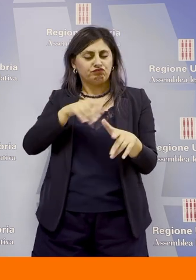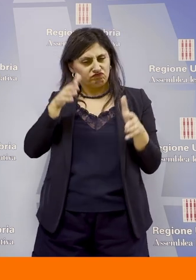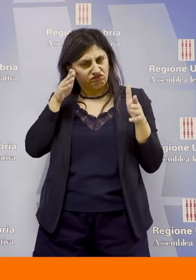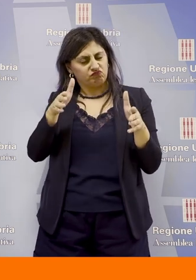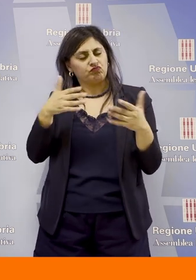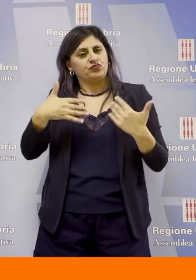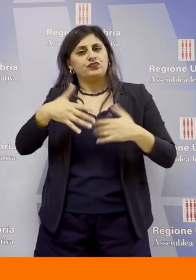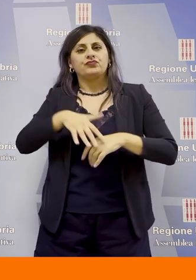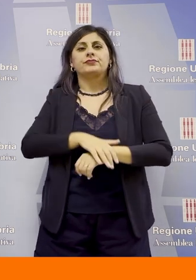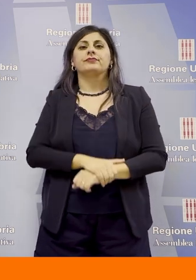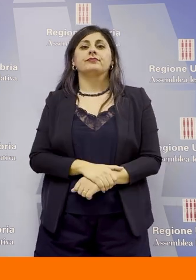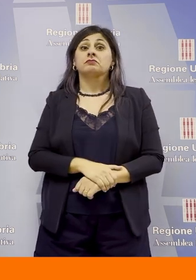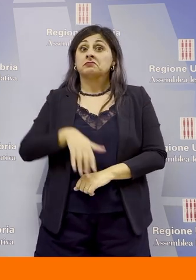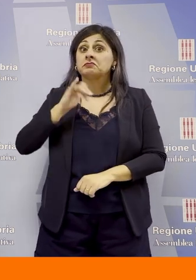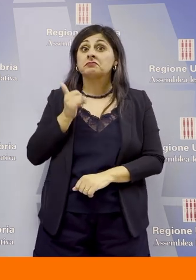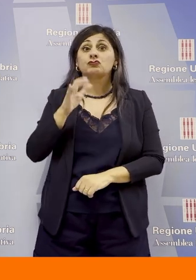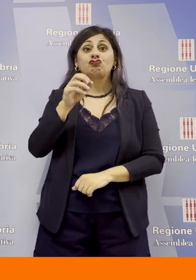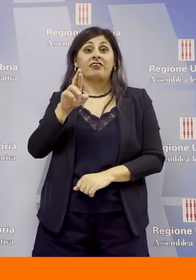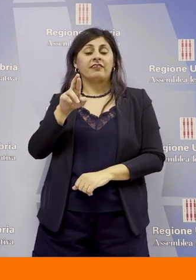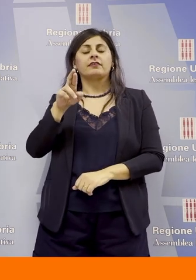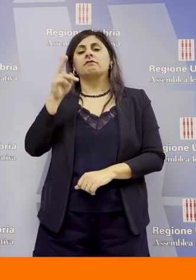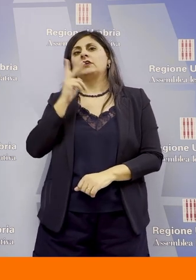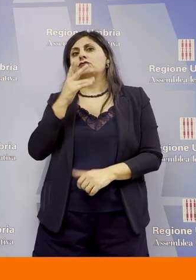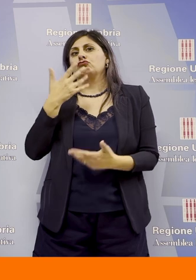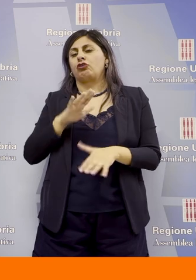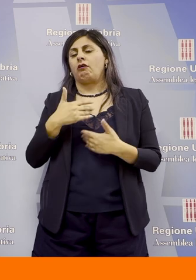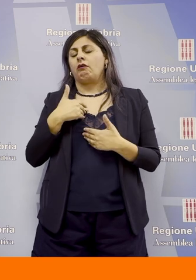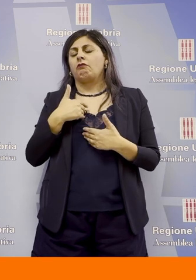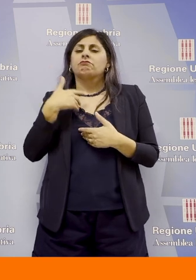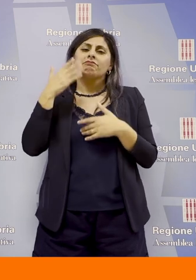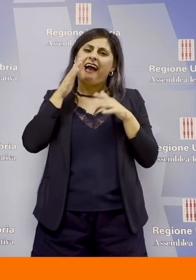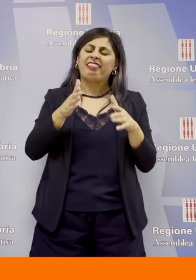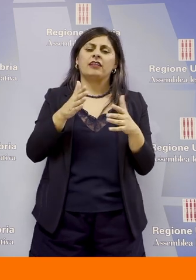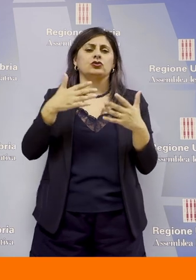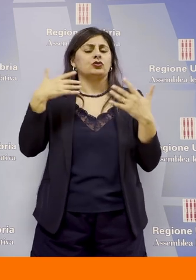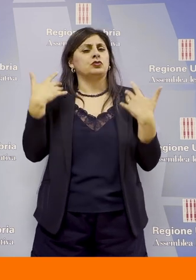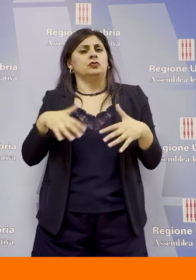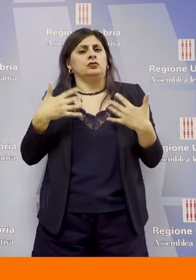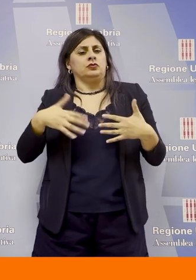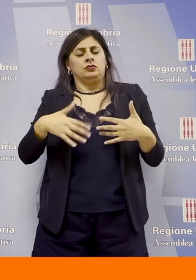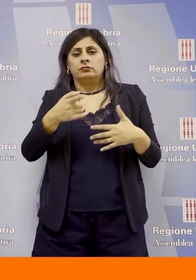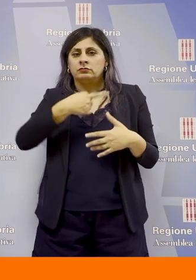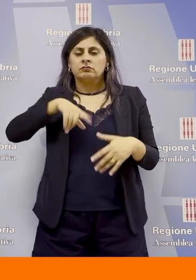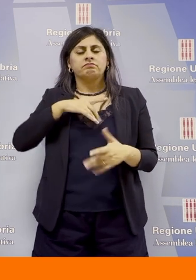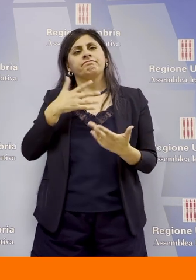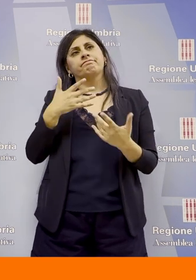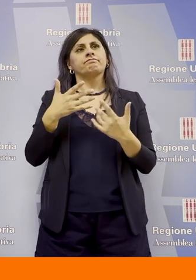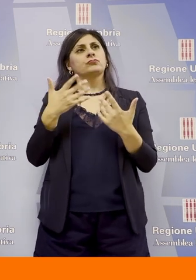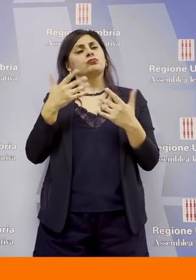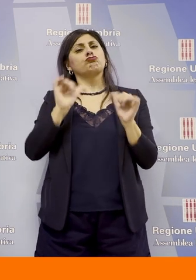Beh sì, le CER sono da tempo al centro della nostra attenzione riteniamo che esse rappresentino un modello